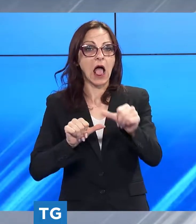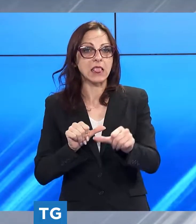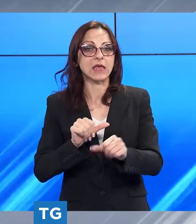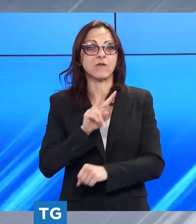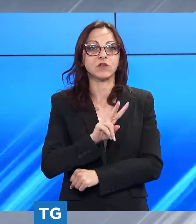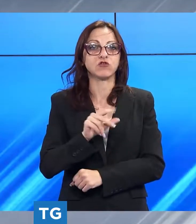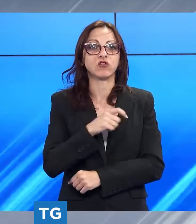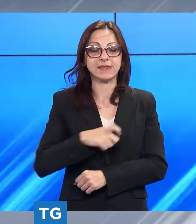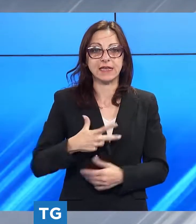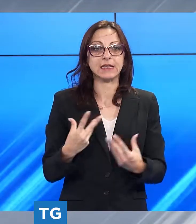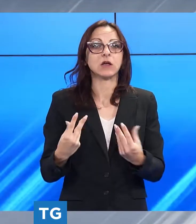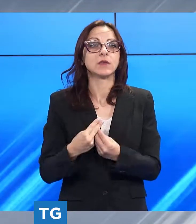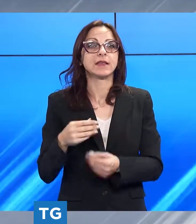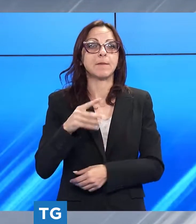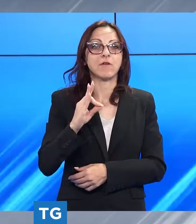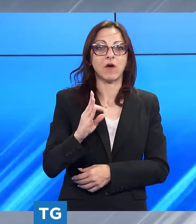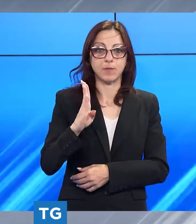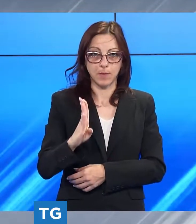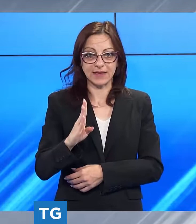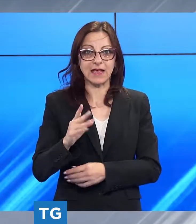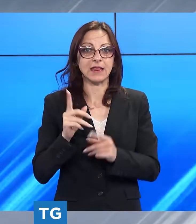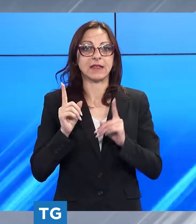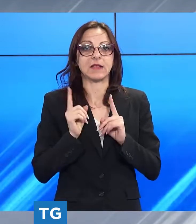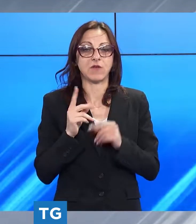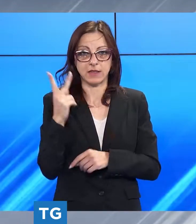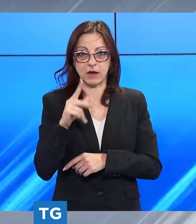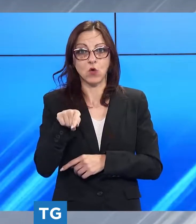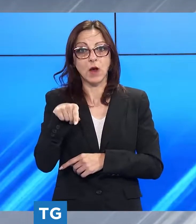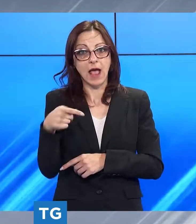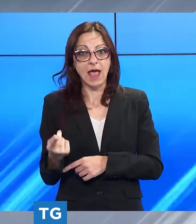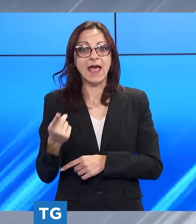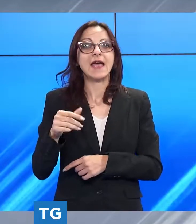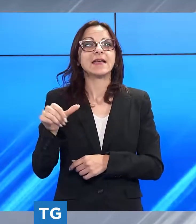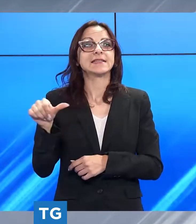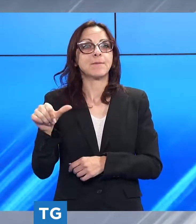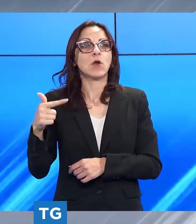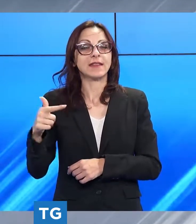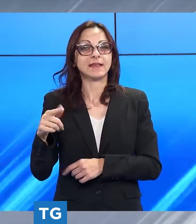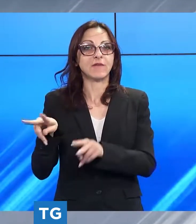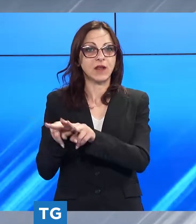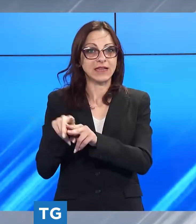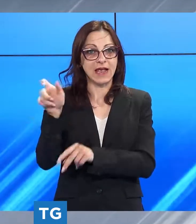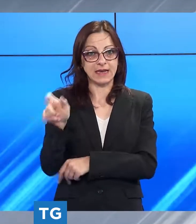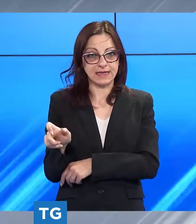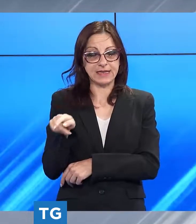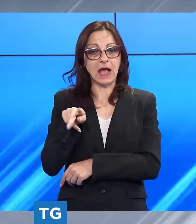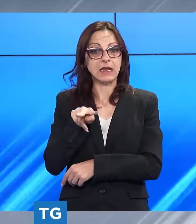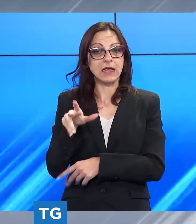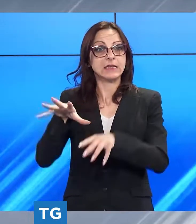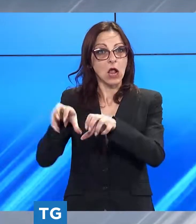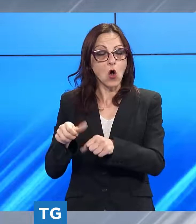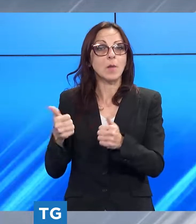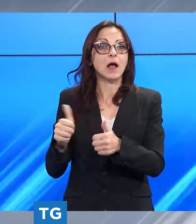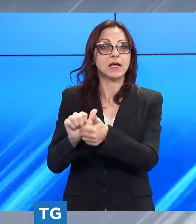barzanti di difendere lucca e simona testa ferrata di fratelli d'italia che si occuperanno rispettivamente anche di